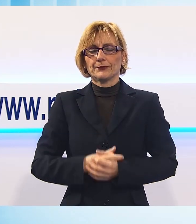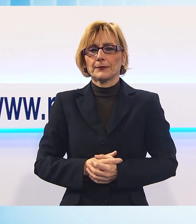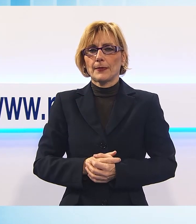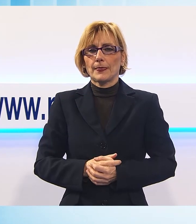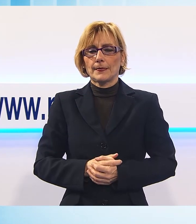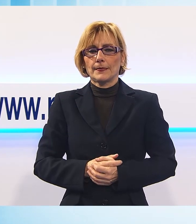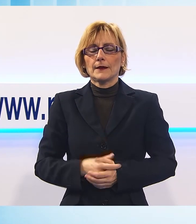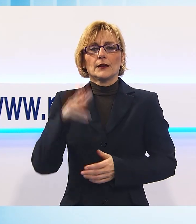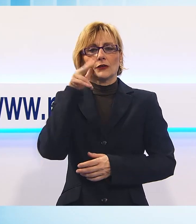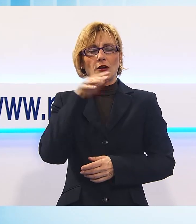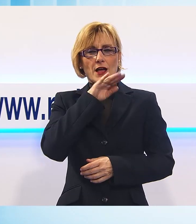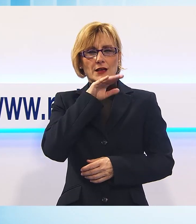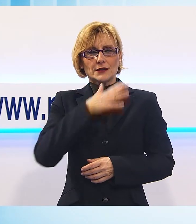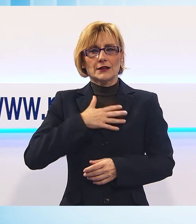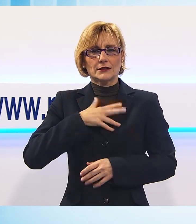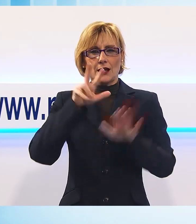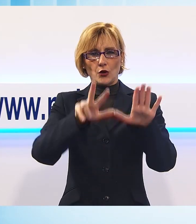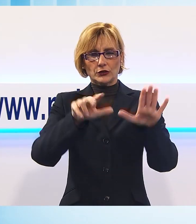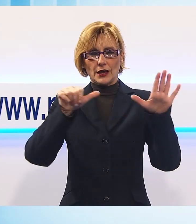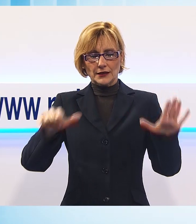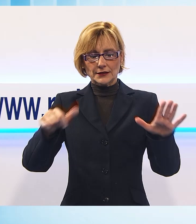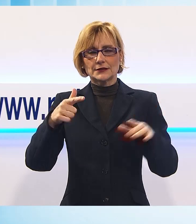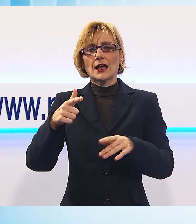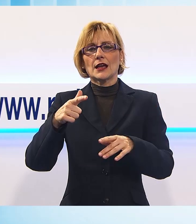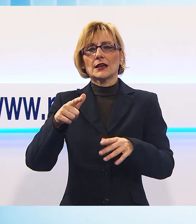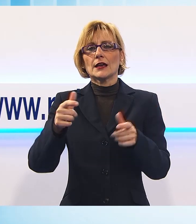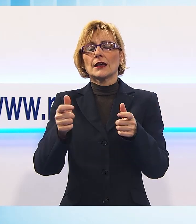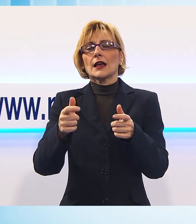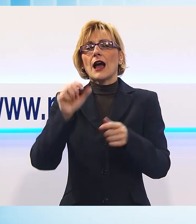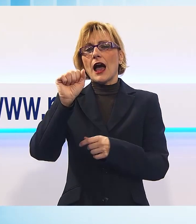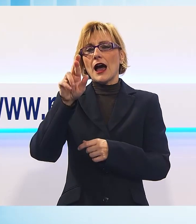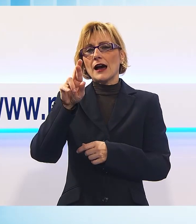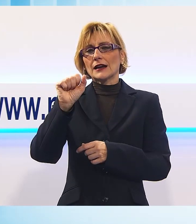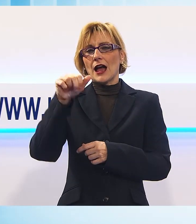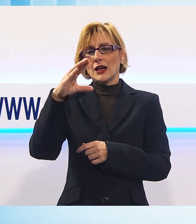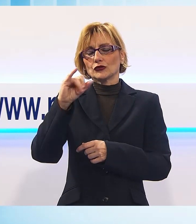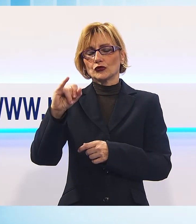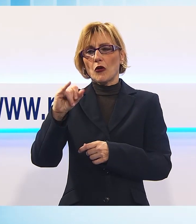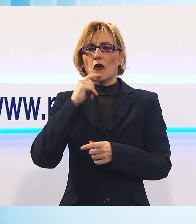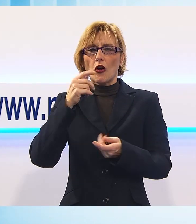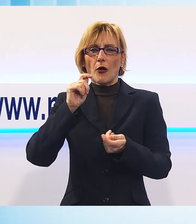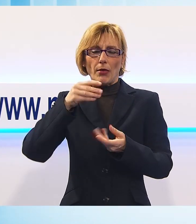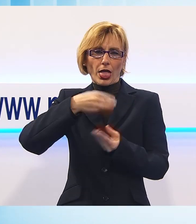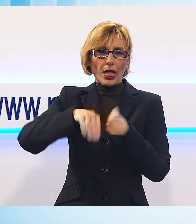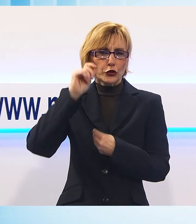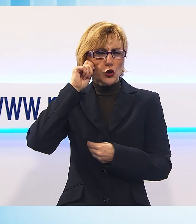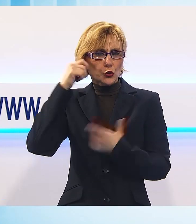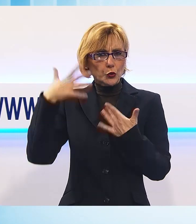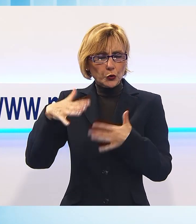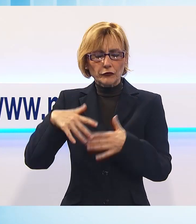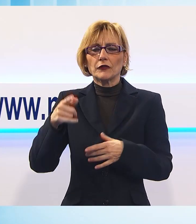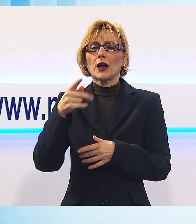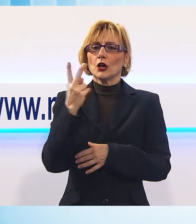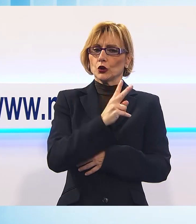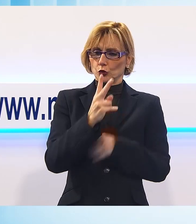Una donna, un'anziana signora di 86 anni,'Arancio, siamo sempre a Lucca, è stata truffata da due persone che sono riuscite a sottrarle 500